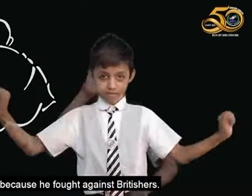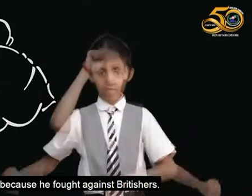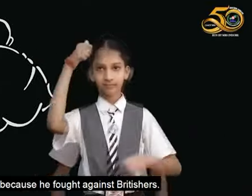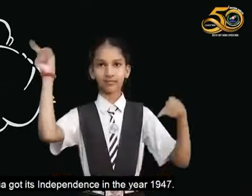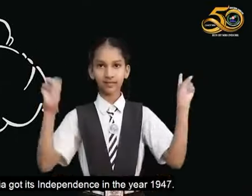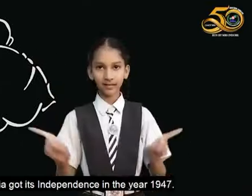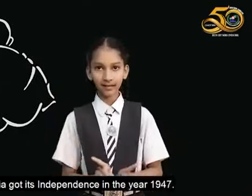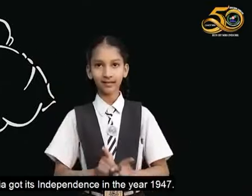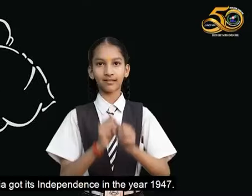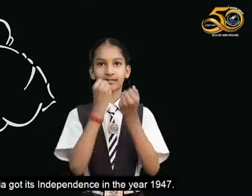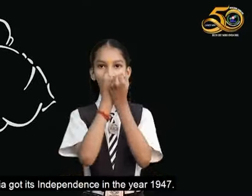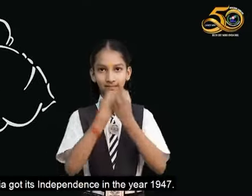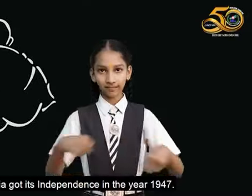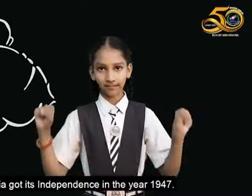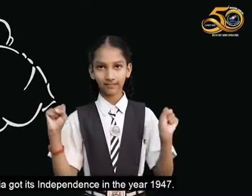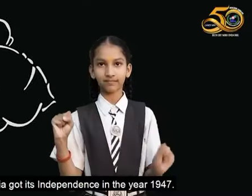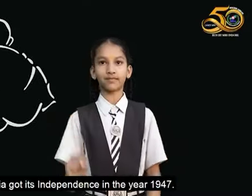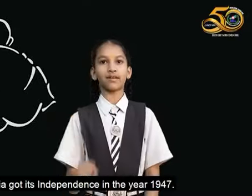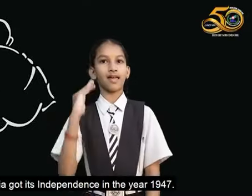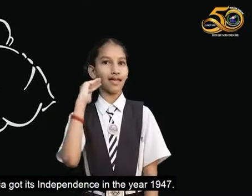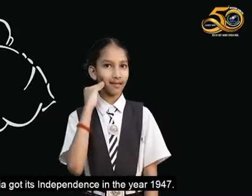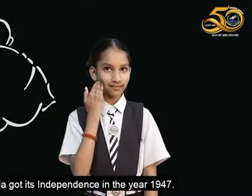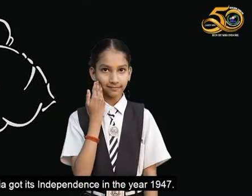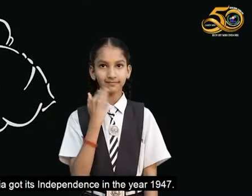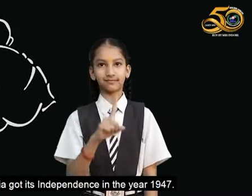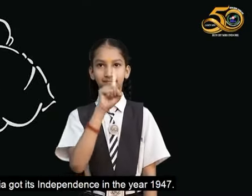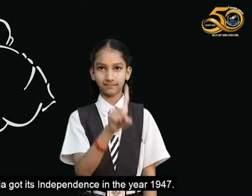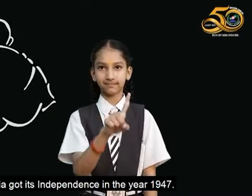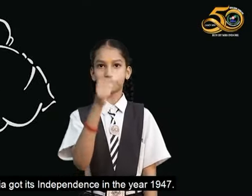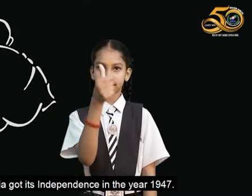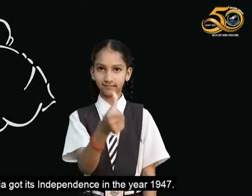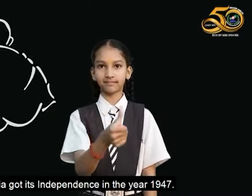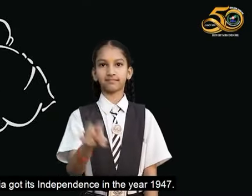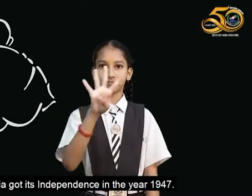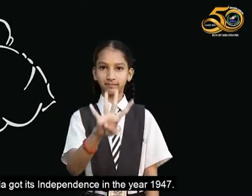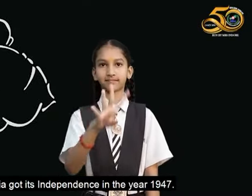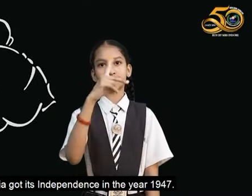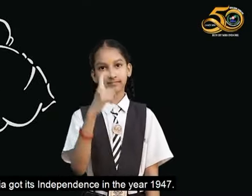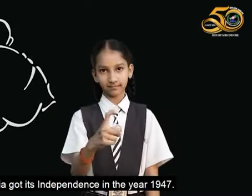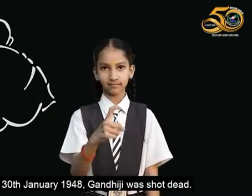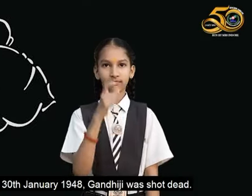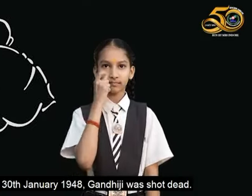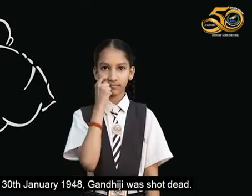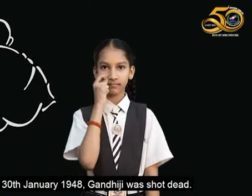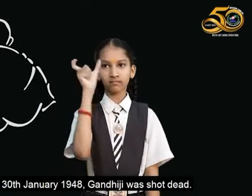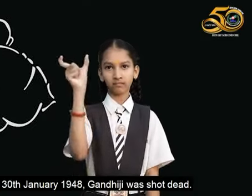हमारे देश भारत सन उन्नीस सो सैतालस में आजाद हुआ किन्तु